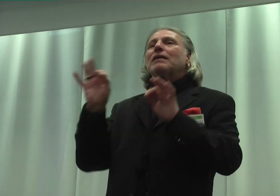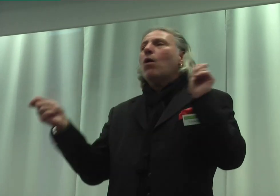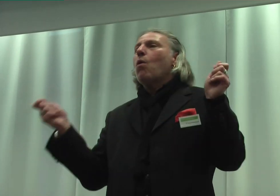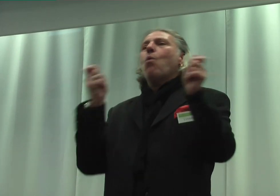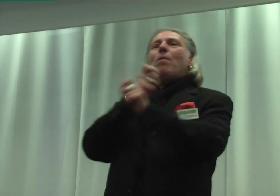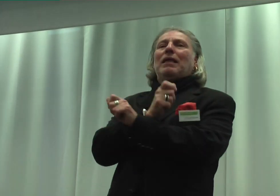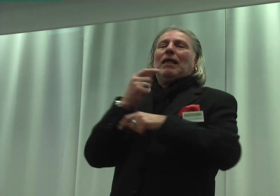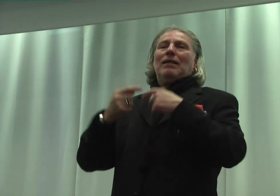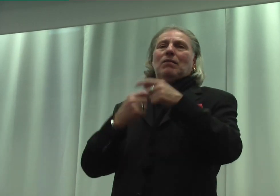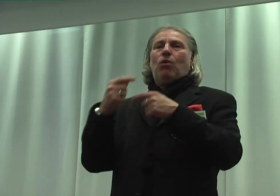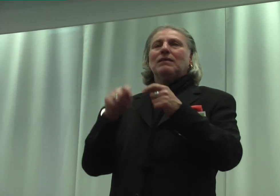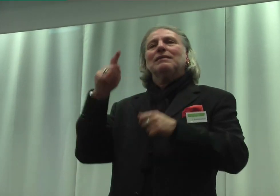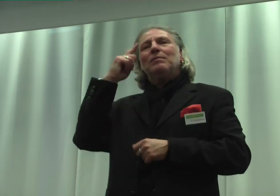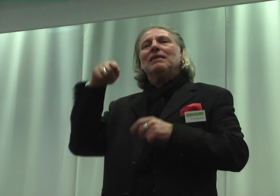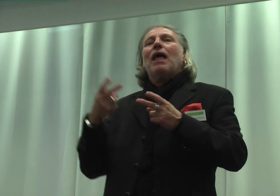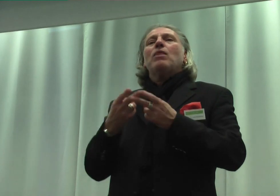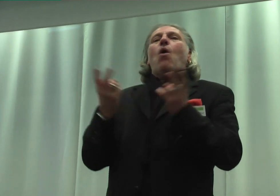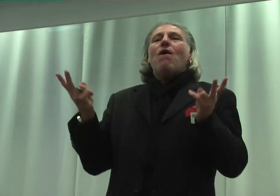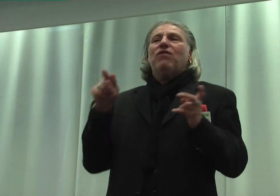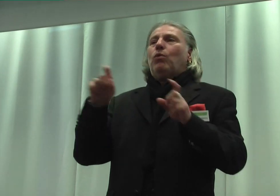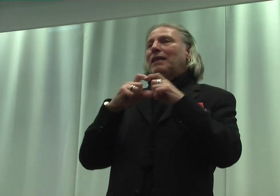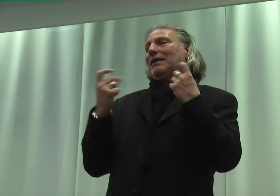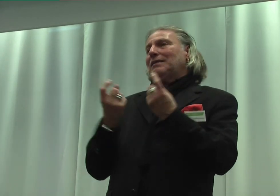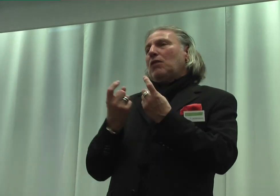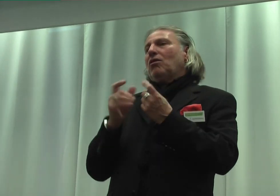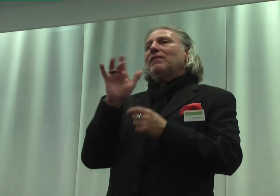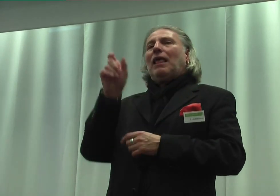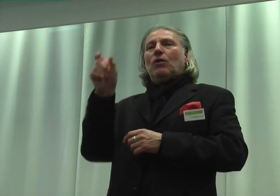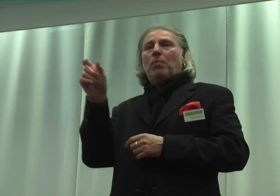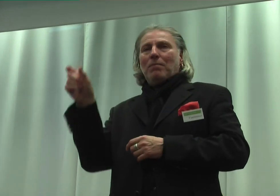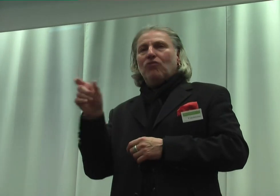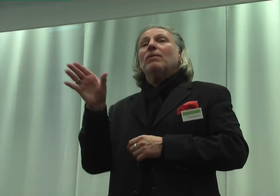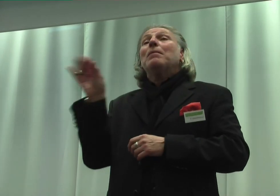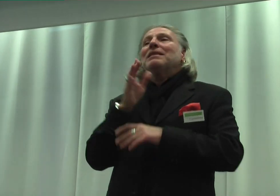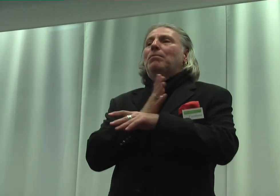Prozess im Sinne eine Öffnung der Gesellschaft gegenüber Menschen mit Behinderung.